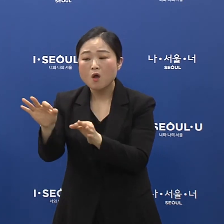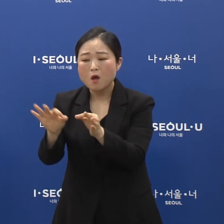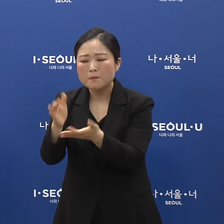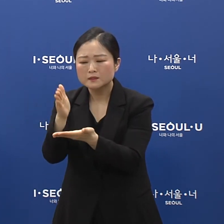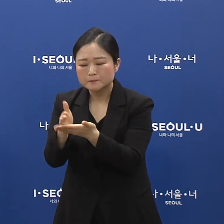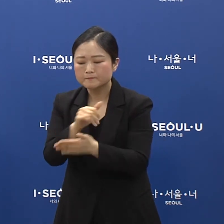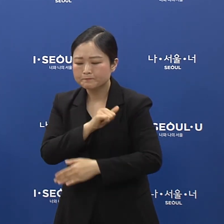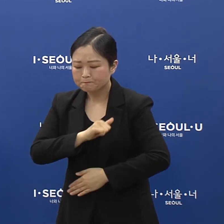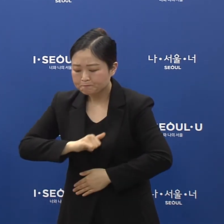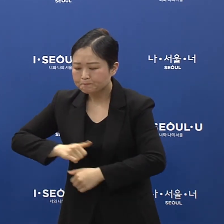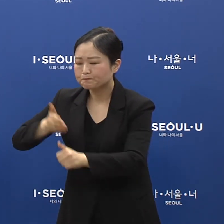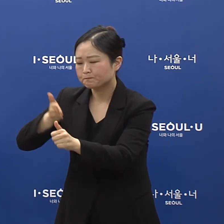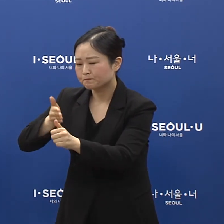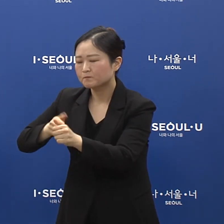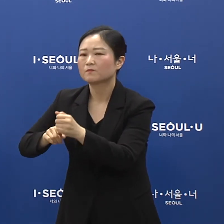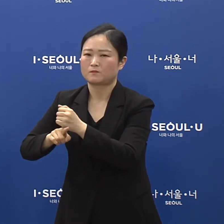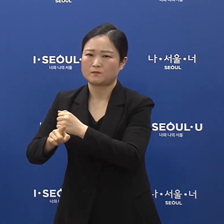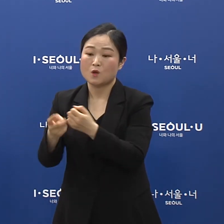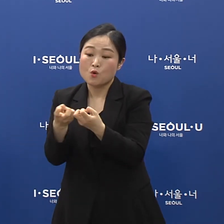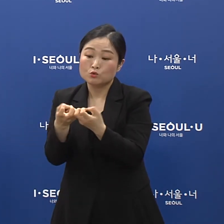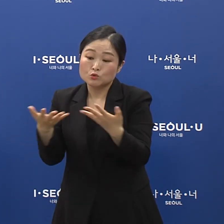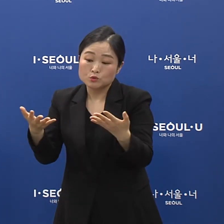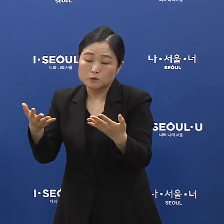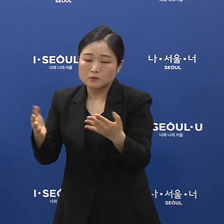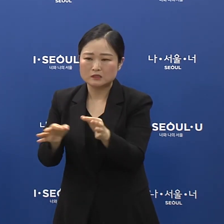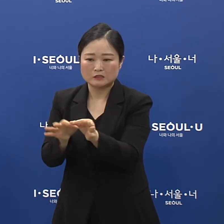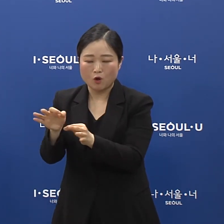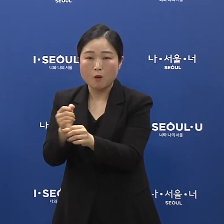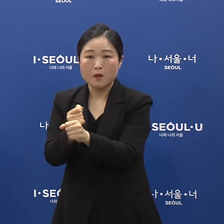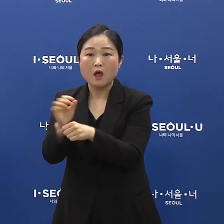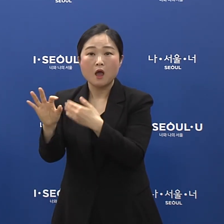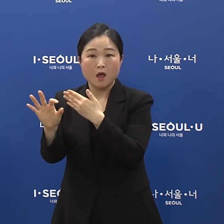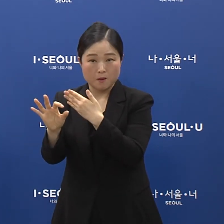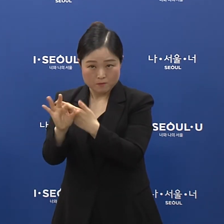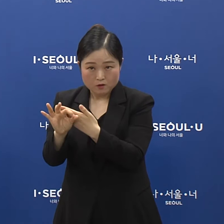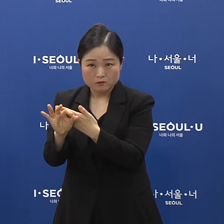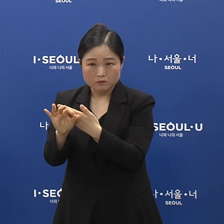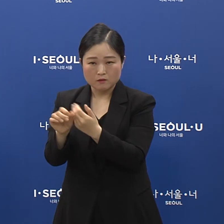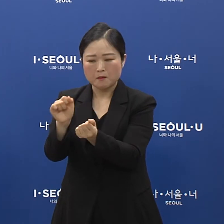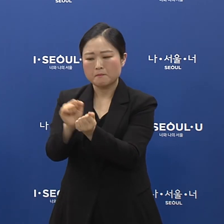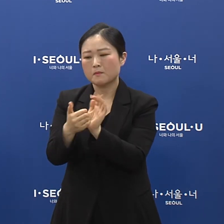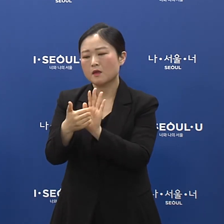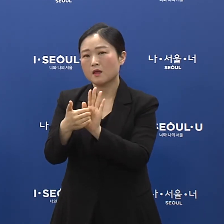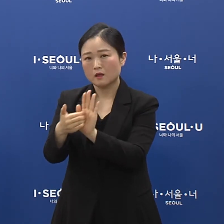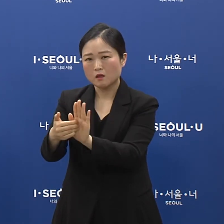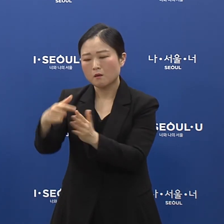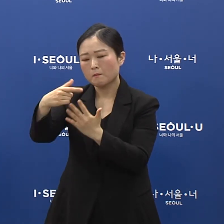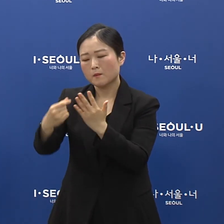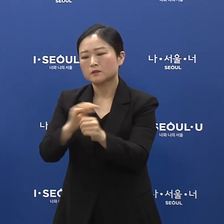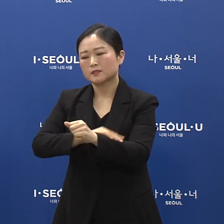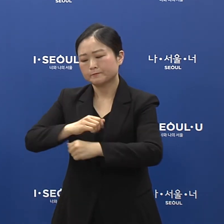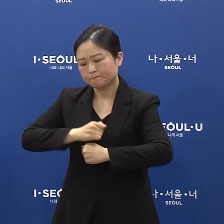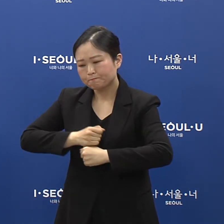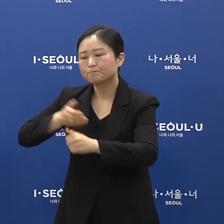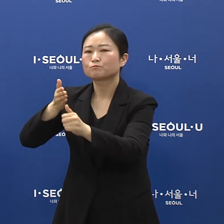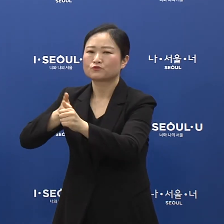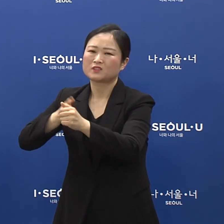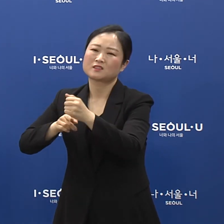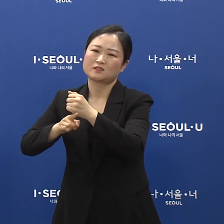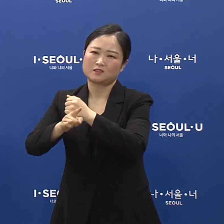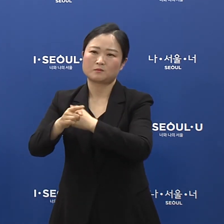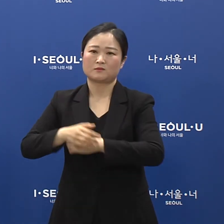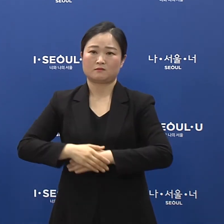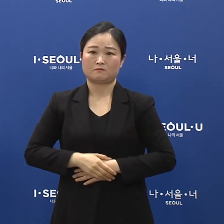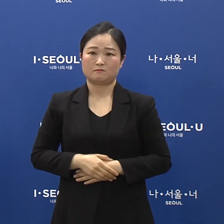그리고 부득이 영업을 하실 때에는 방역수칙을 철저하게 지켜달라. 하지만 이 방역수칙이 저희들이